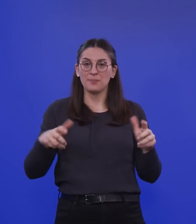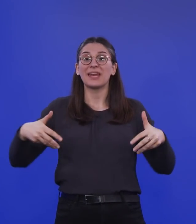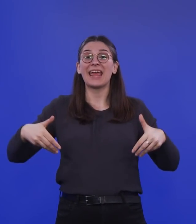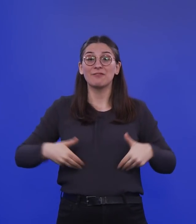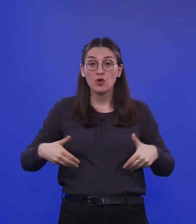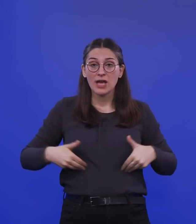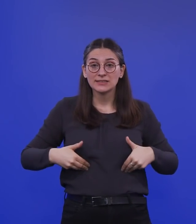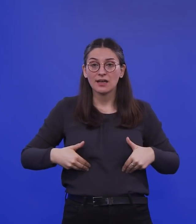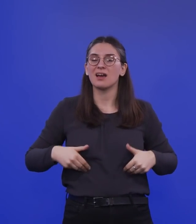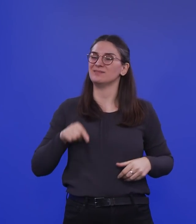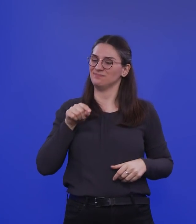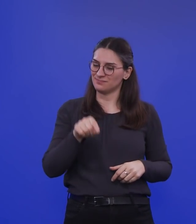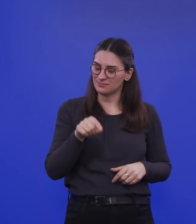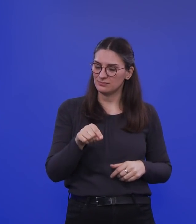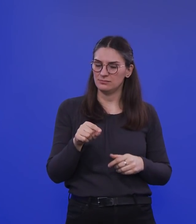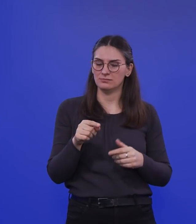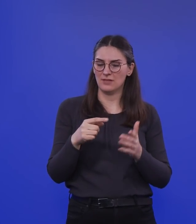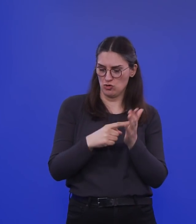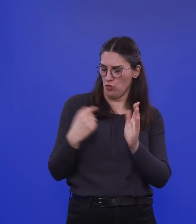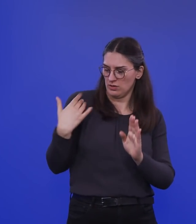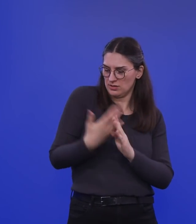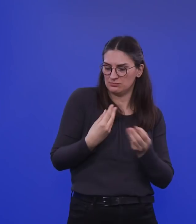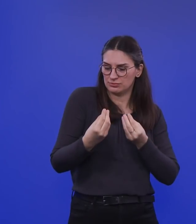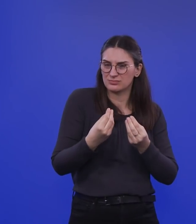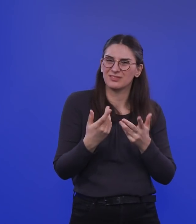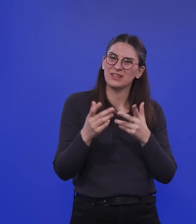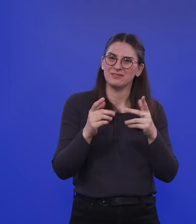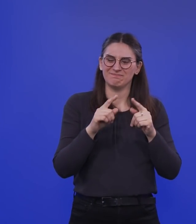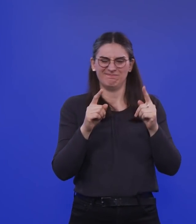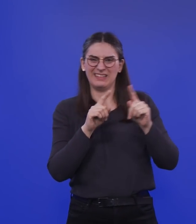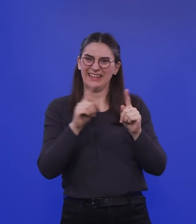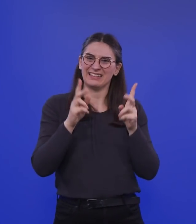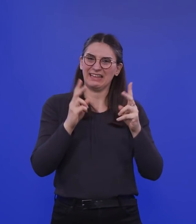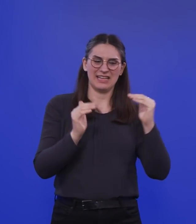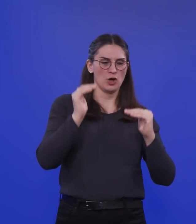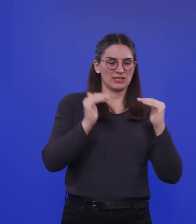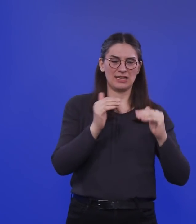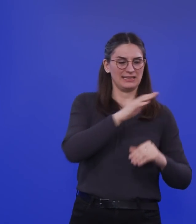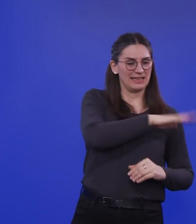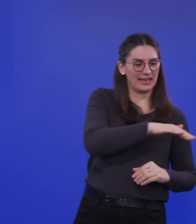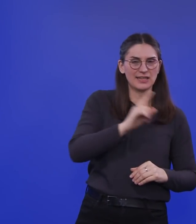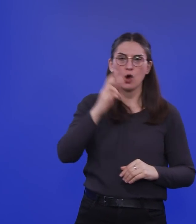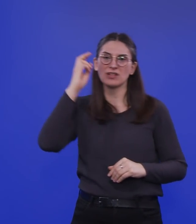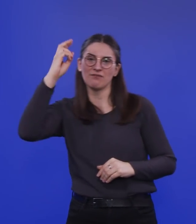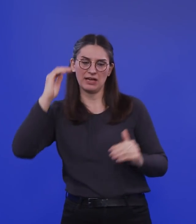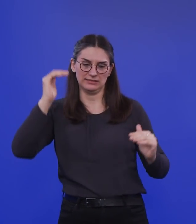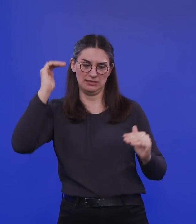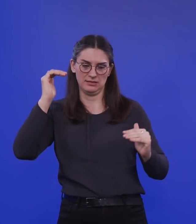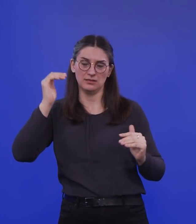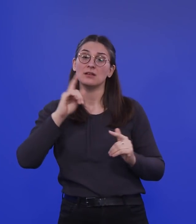aus diesen Gründen weiterhin so eine Imbalance zwischen Kindern und Erwachsenen. Also auch bei einem pandemischen Influenza-Virus